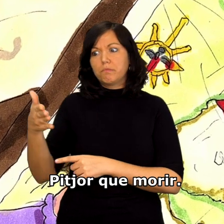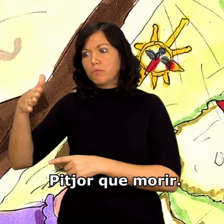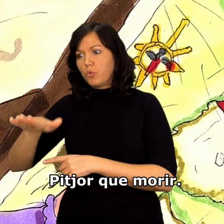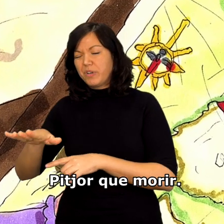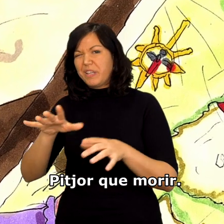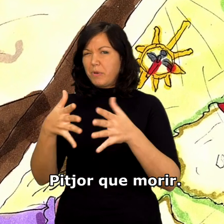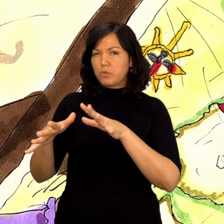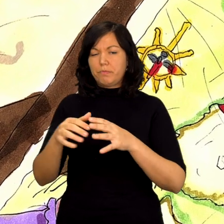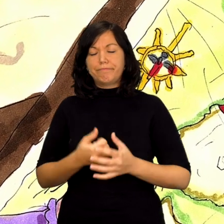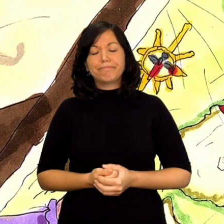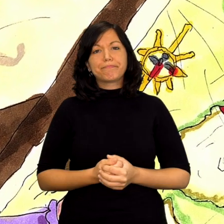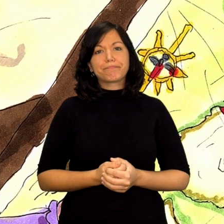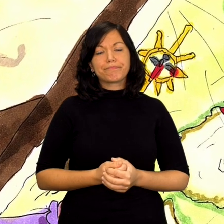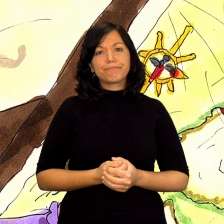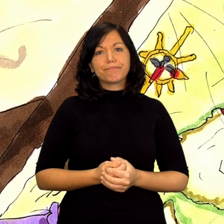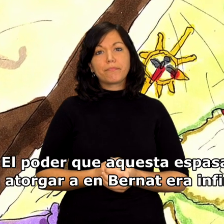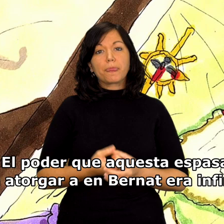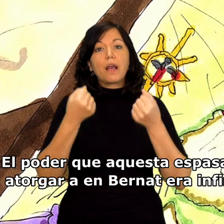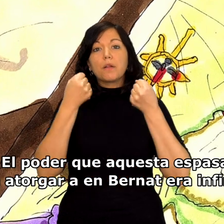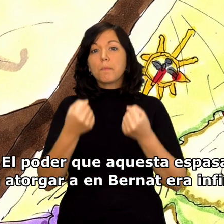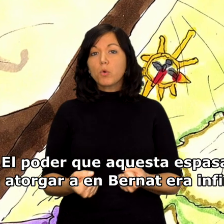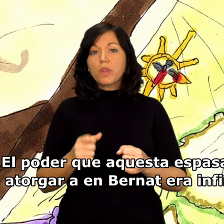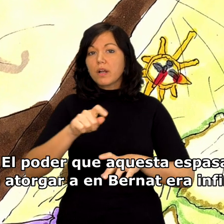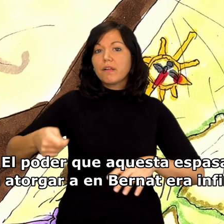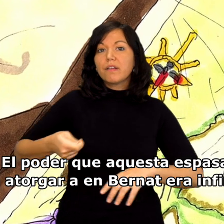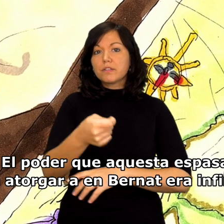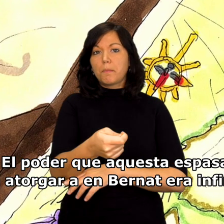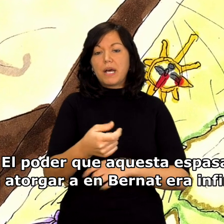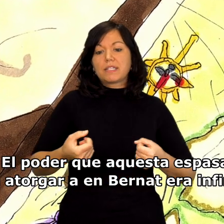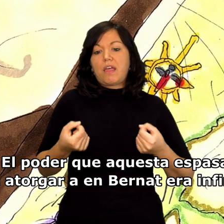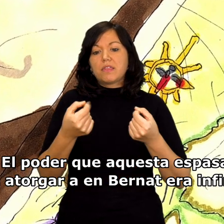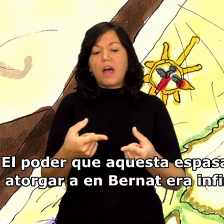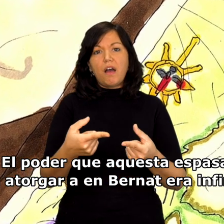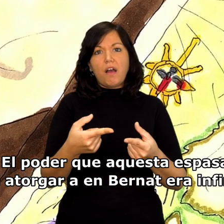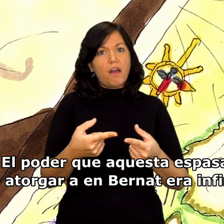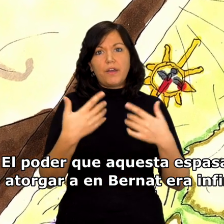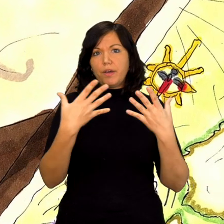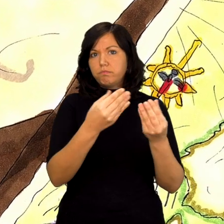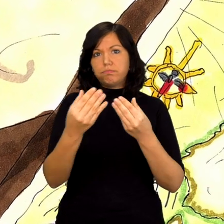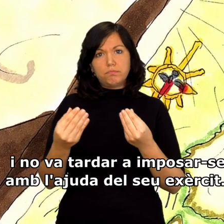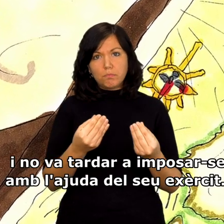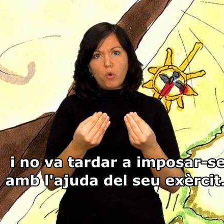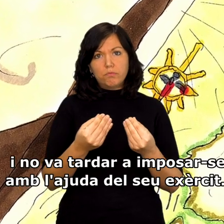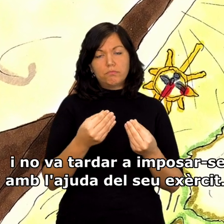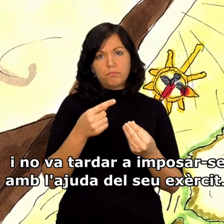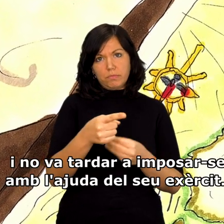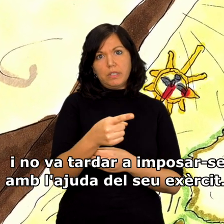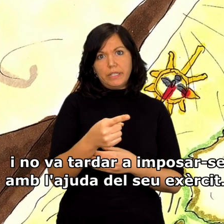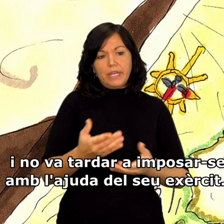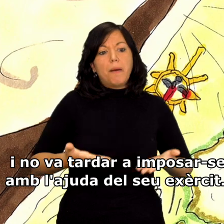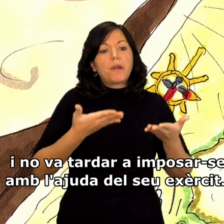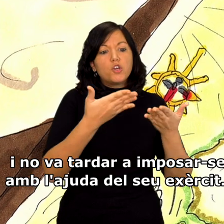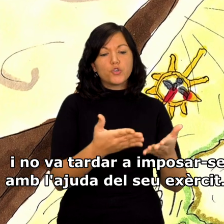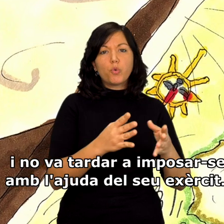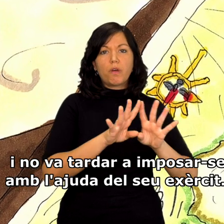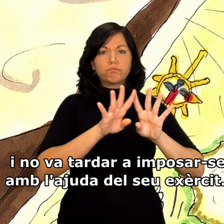pitjor que morir. El poder que aquesta espasa va atorgar a en Bernat era infinit i no va tardar a imposar-se